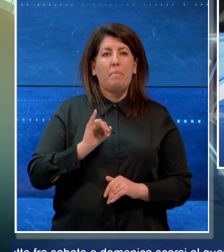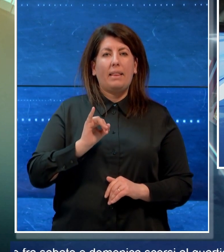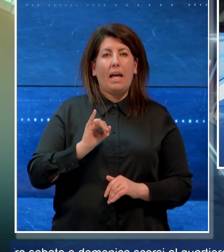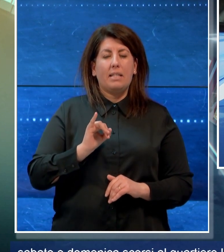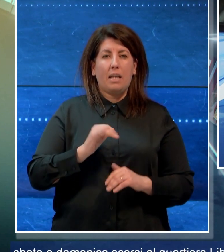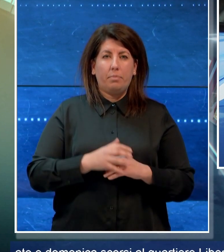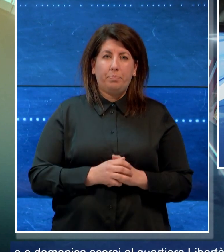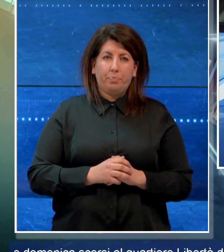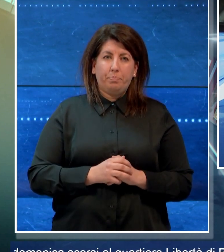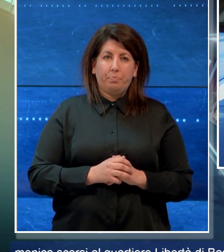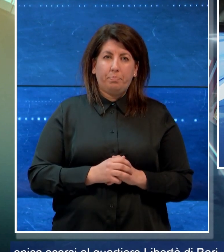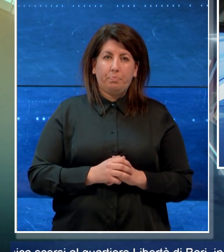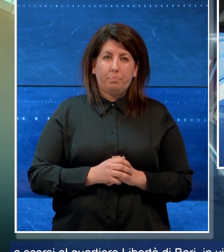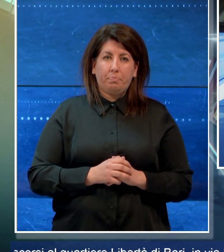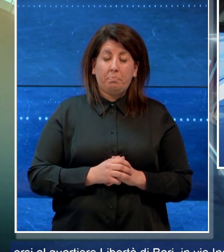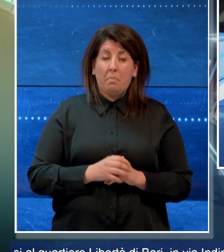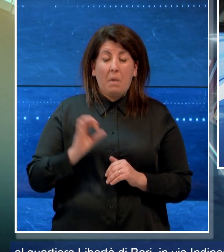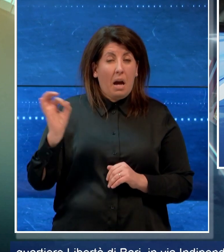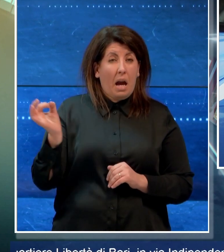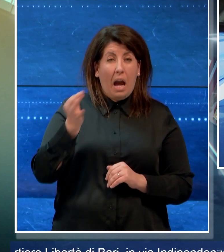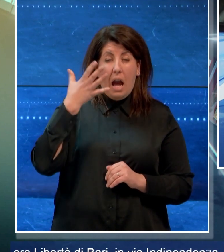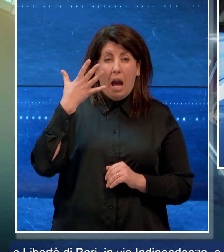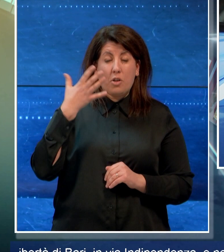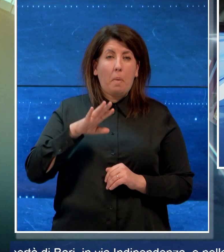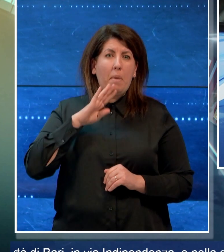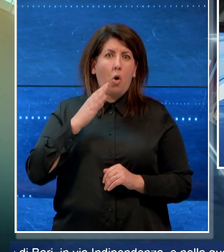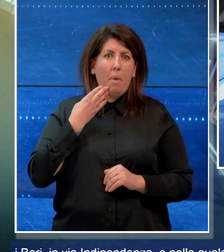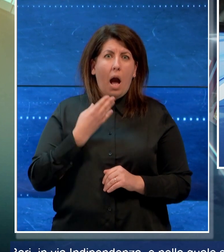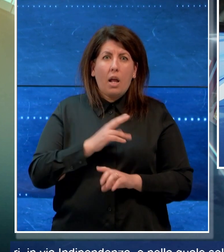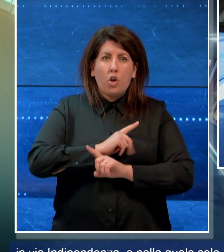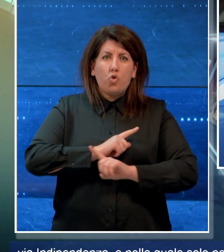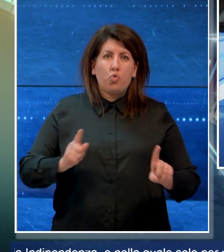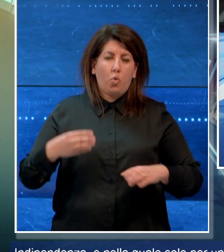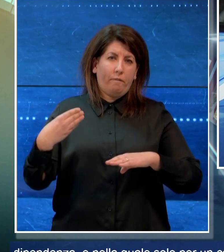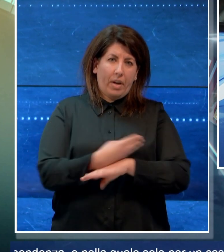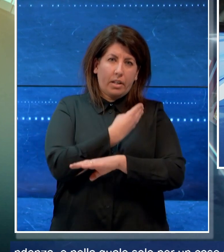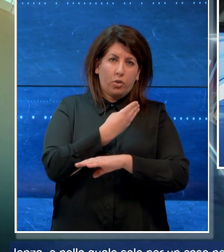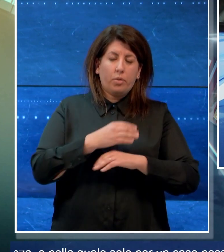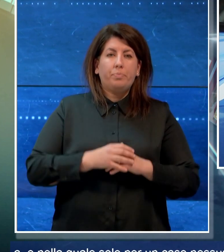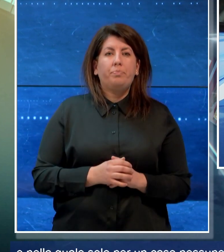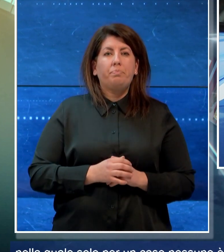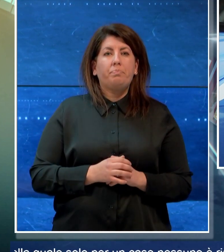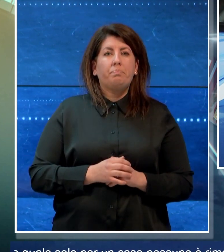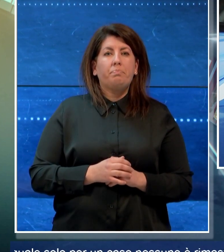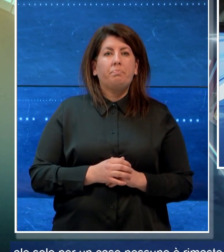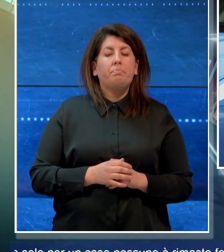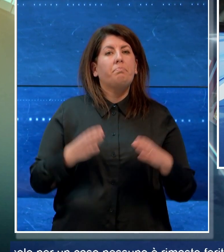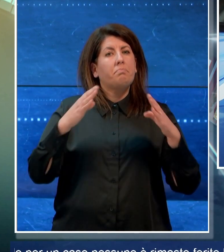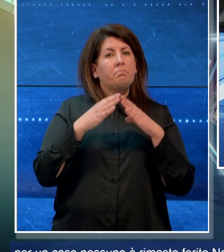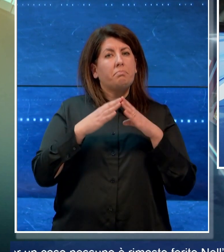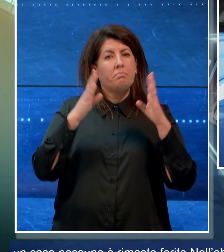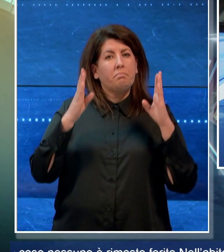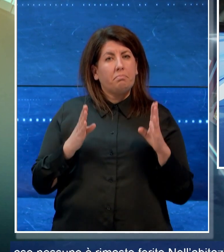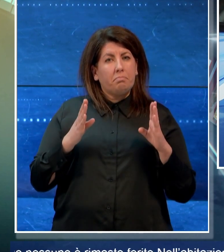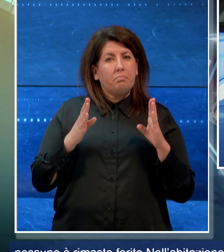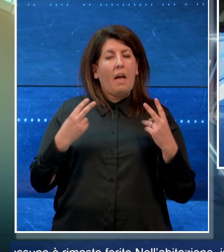e nella quale solo per un caso nessuno è rimasto ferito. Nell'abitazione risiedono